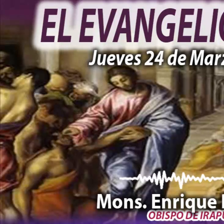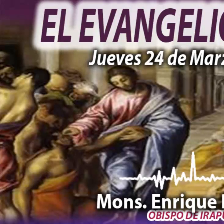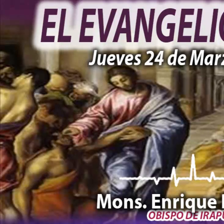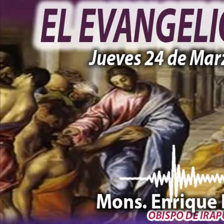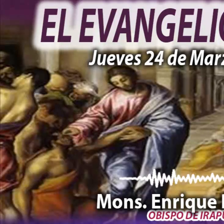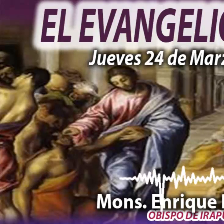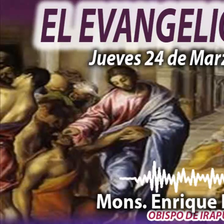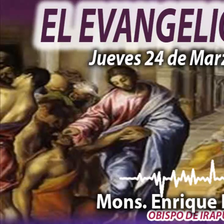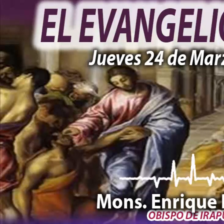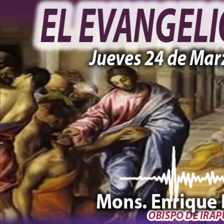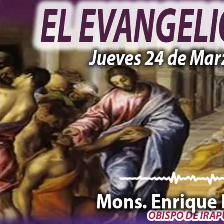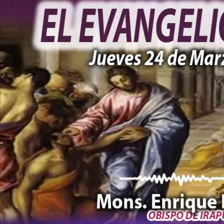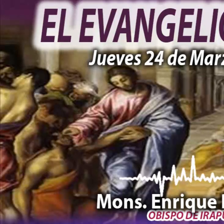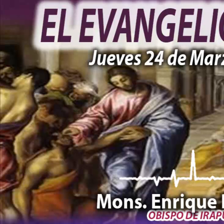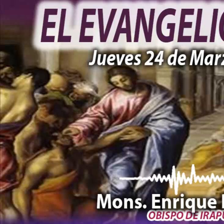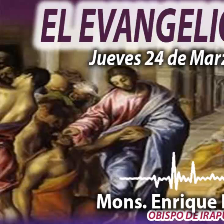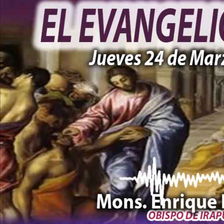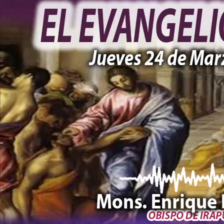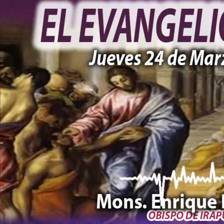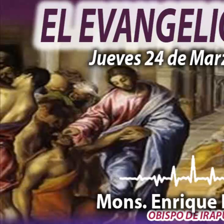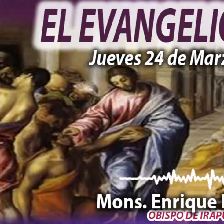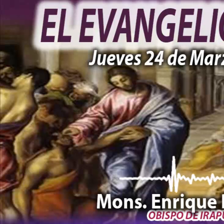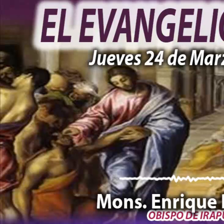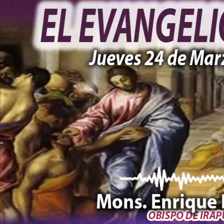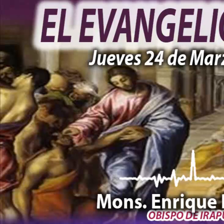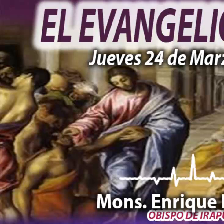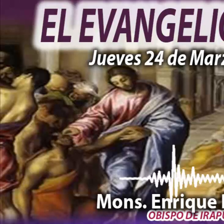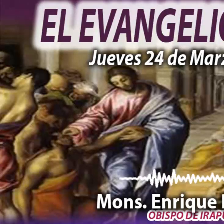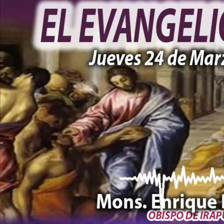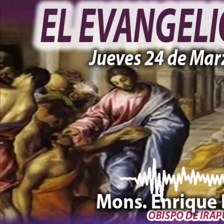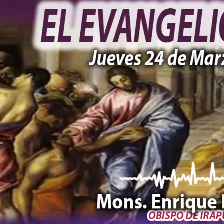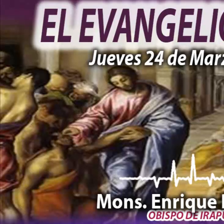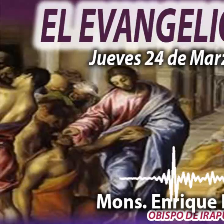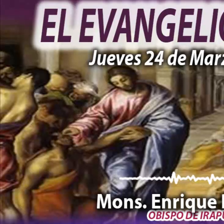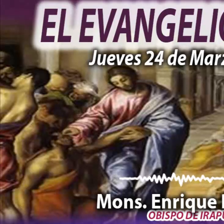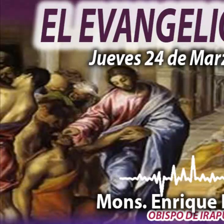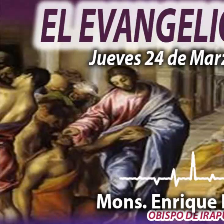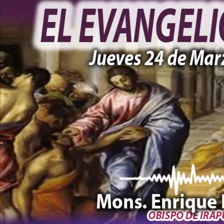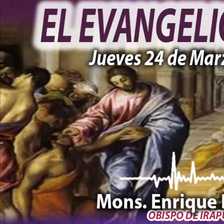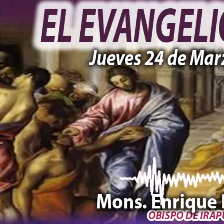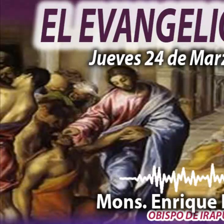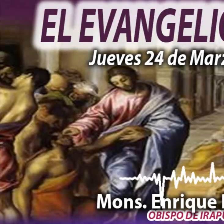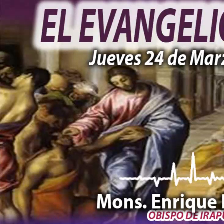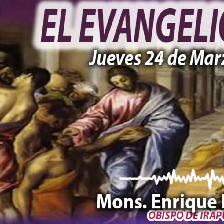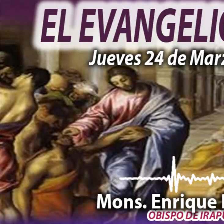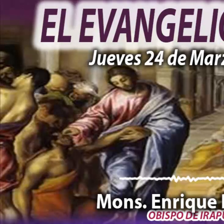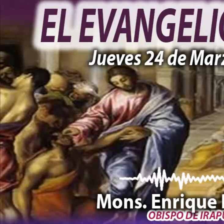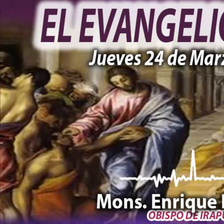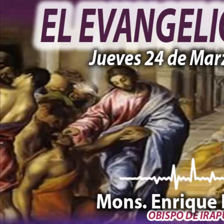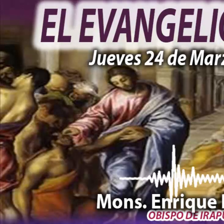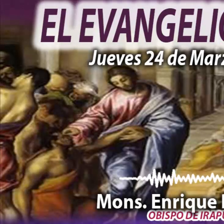Dispuso Dios en su sabiduría, revelarse a sí mismo y dar a conocer el misterio de su voluntad.